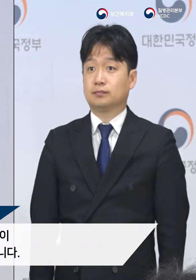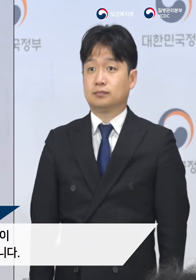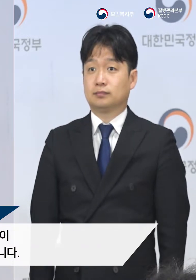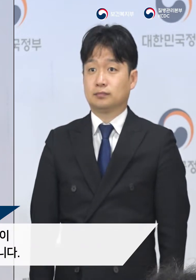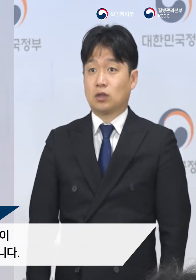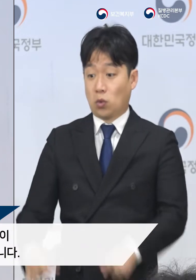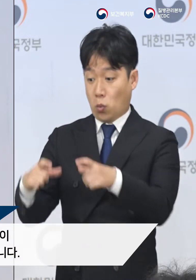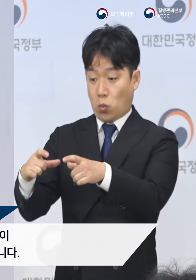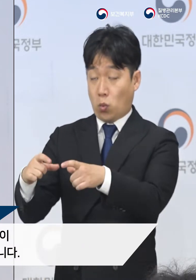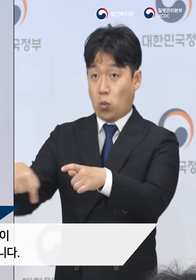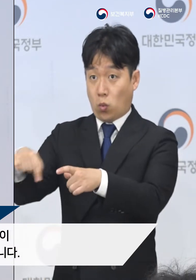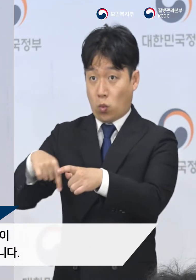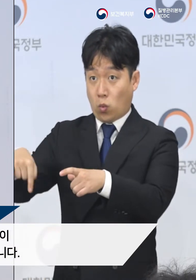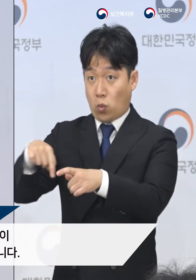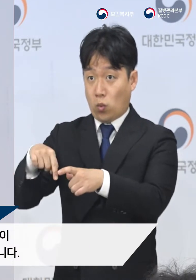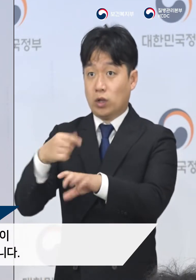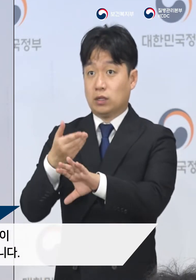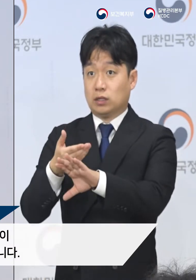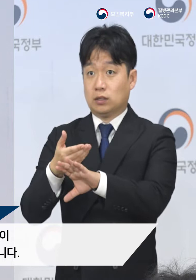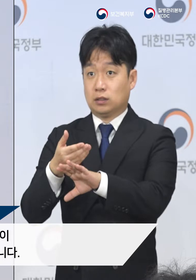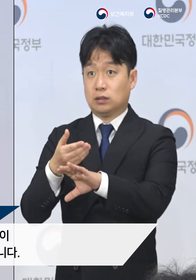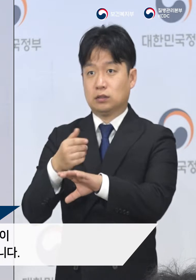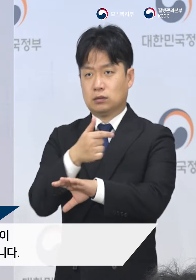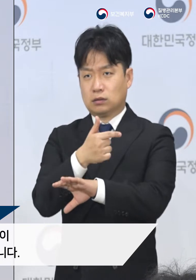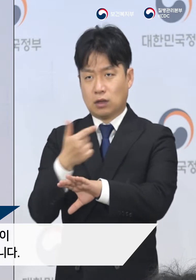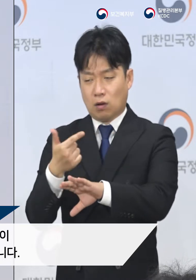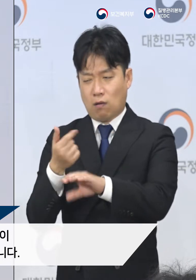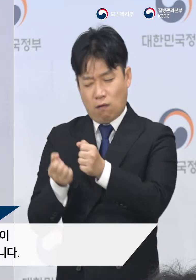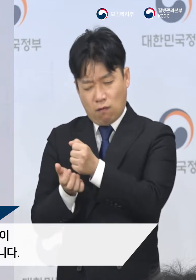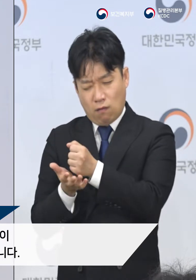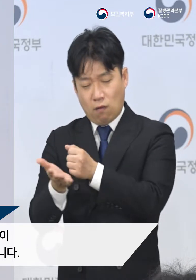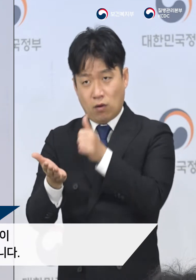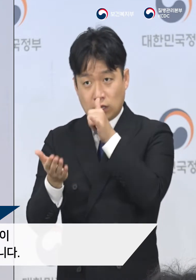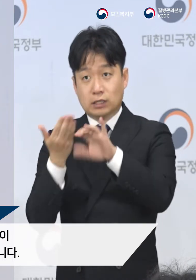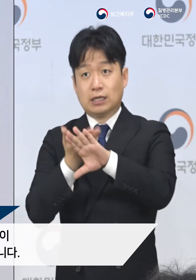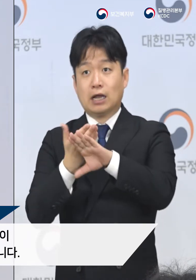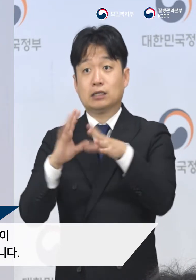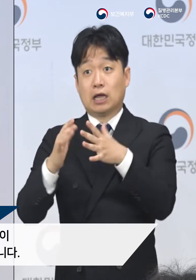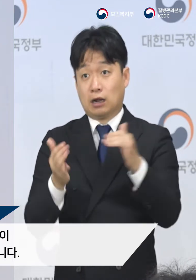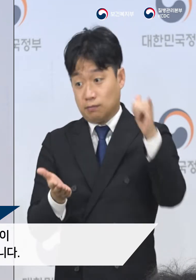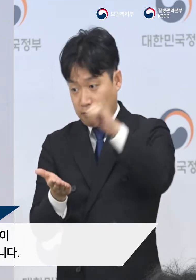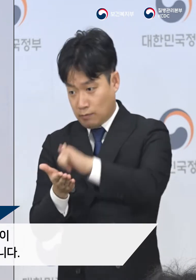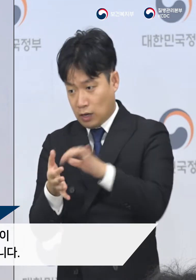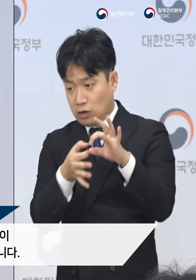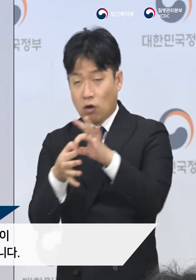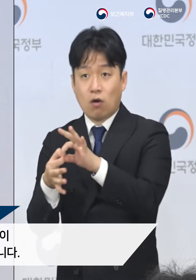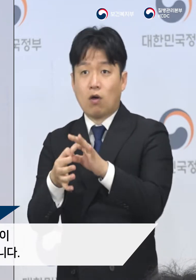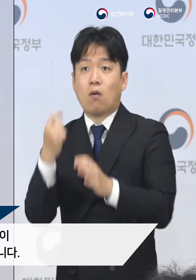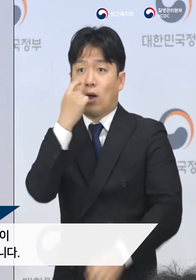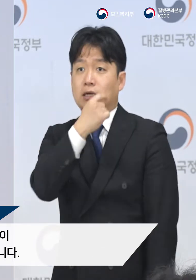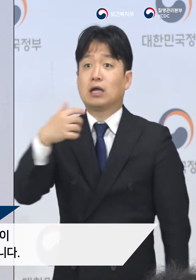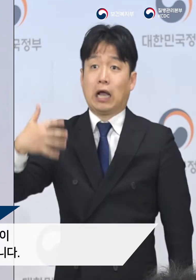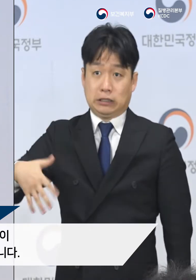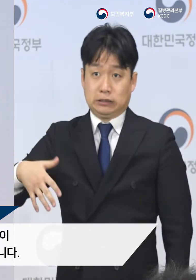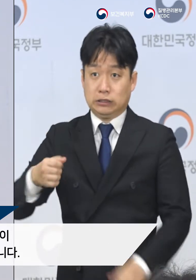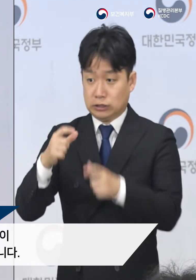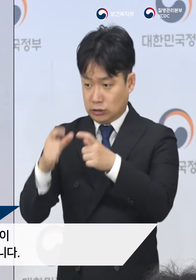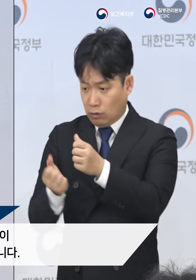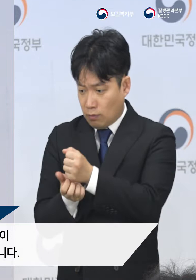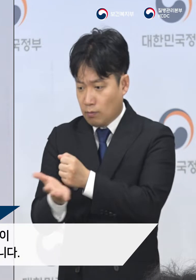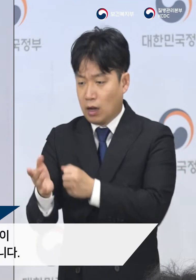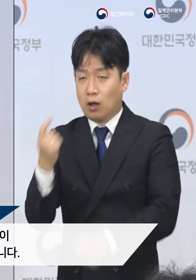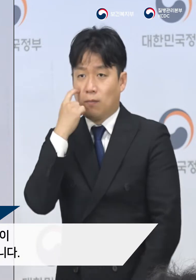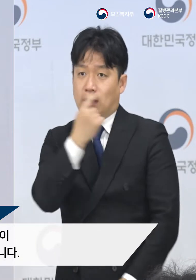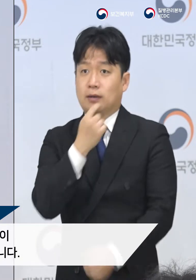이에 따라 일부 지역에서 해외유입과 역학적 연관성이 아직 확인되지 않는 지역사회 감염이